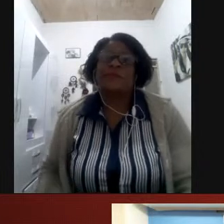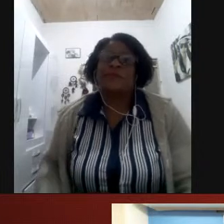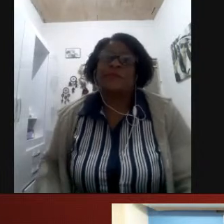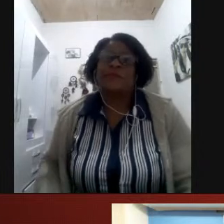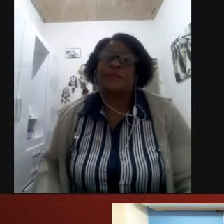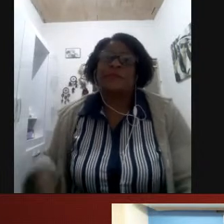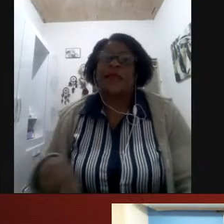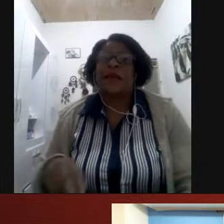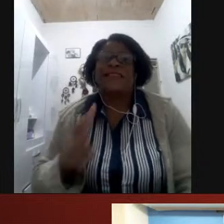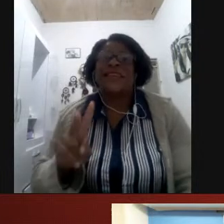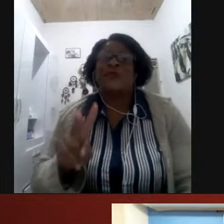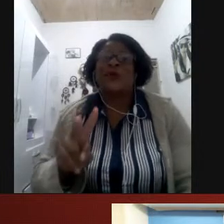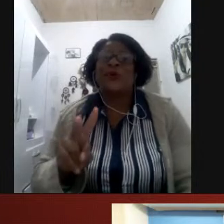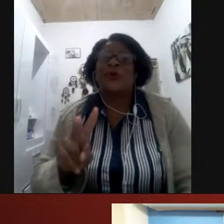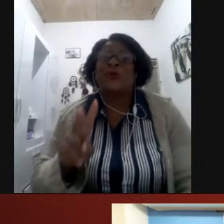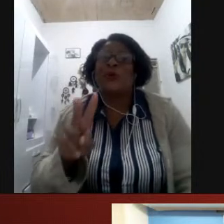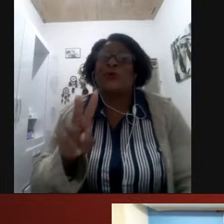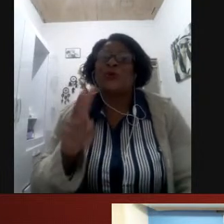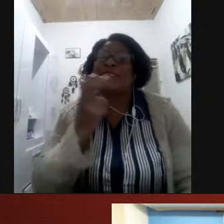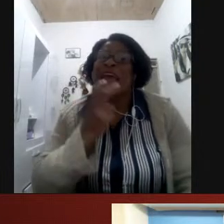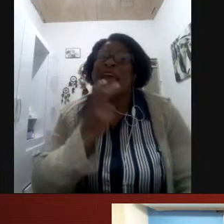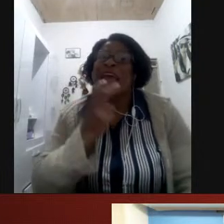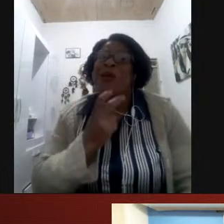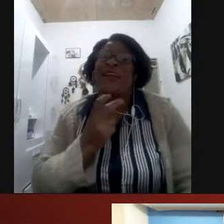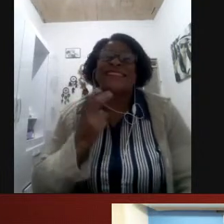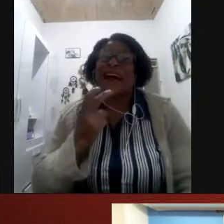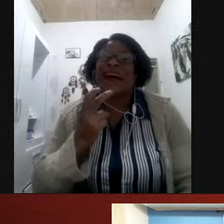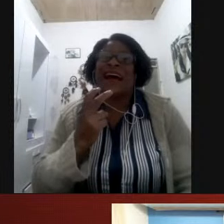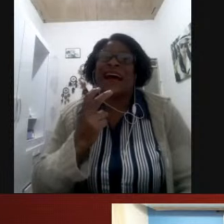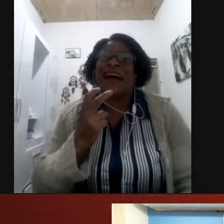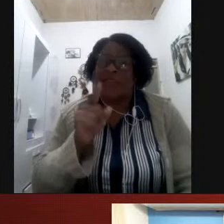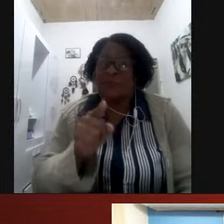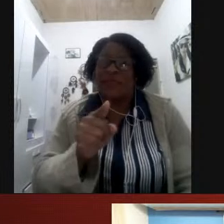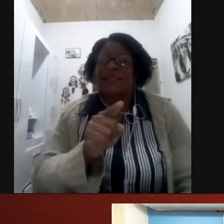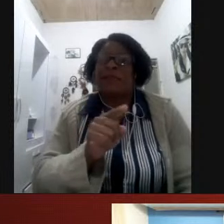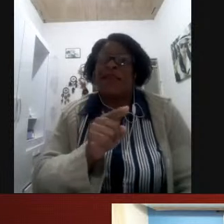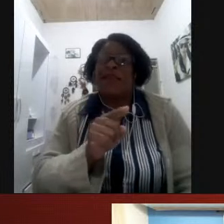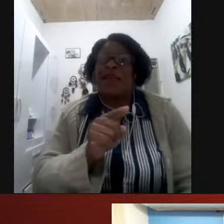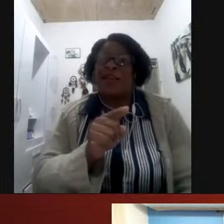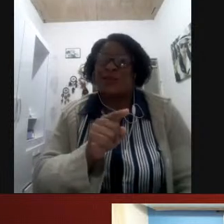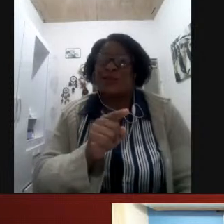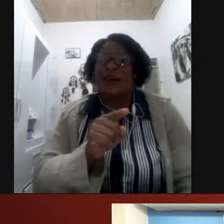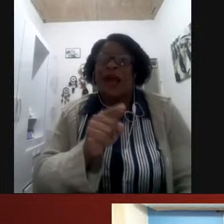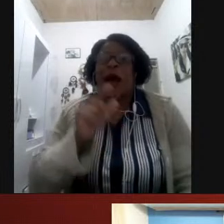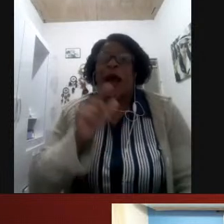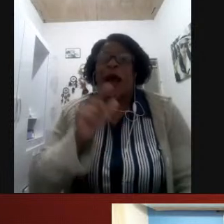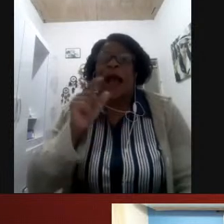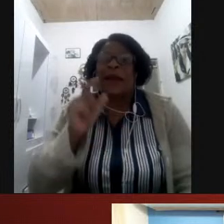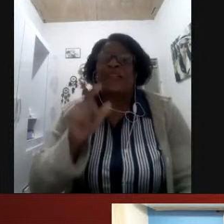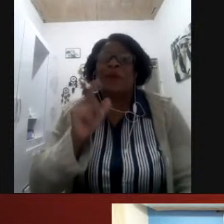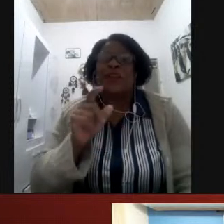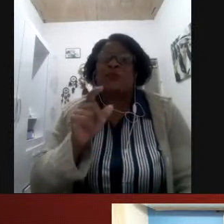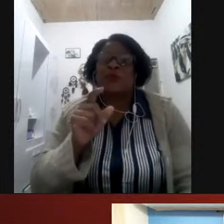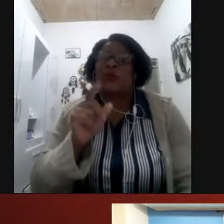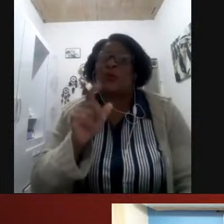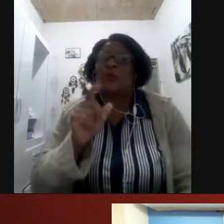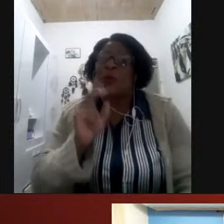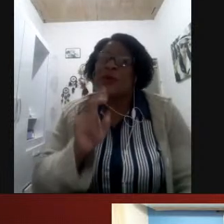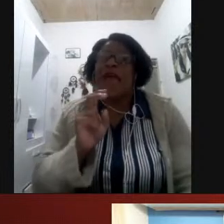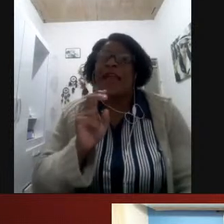mas nem surdo todo surdo consegue oralizar temos que perceber isso a grande maioria do surdo não consegue